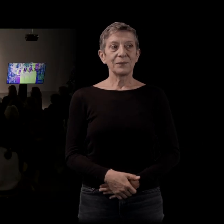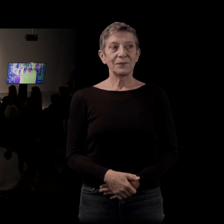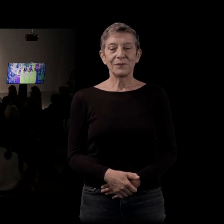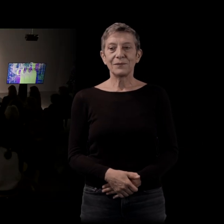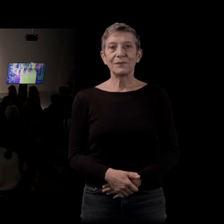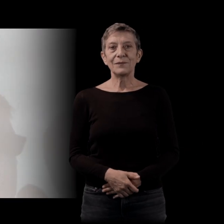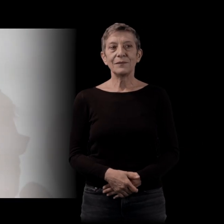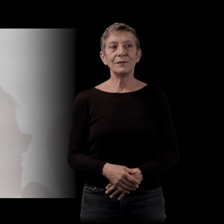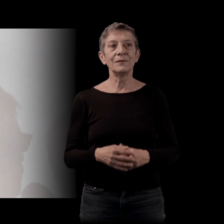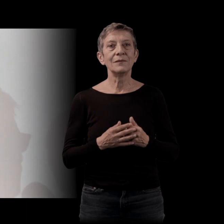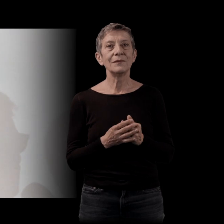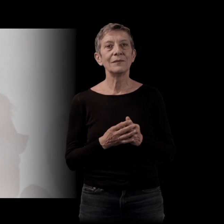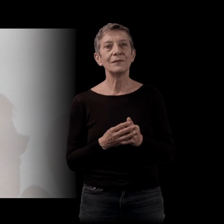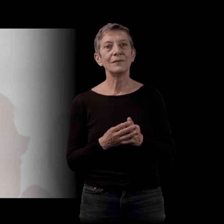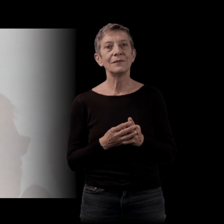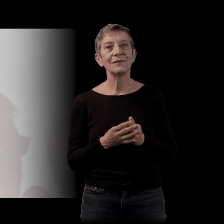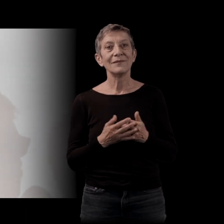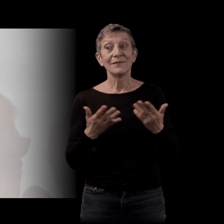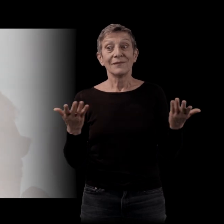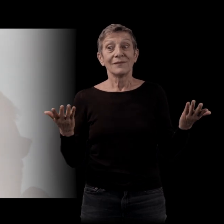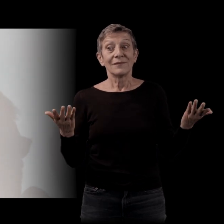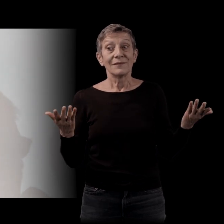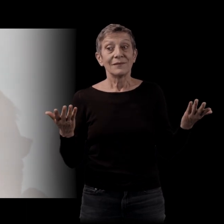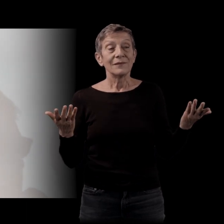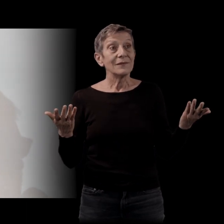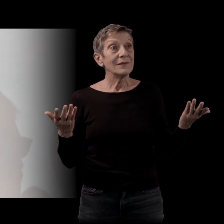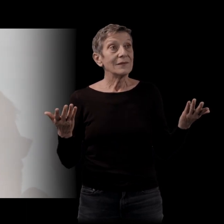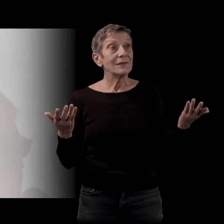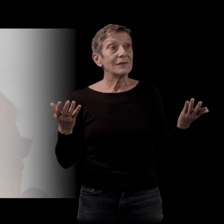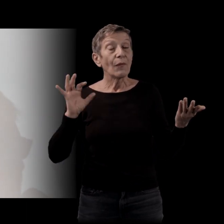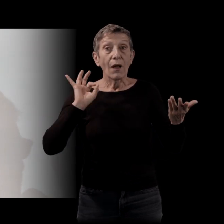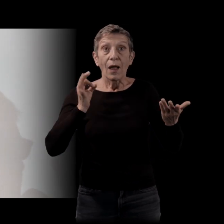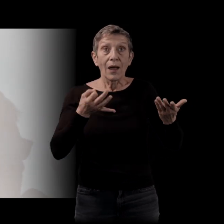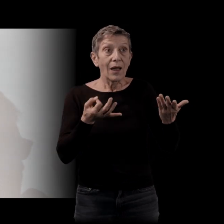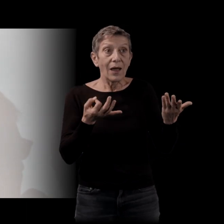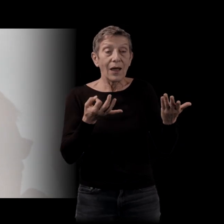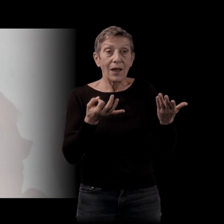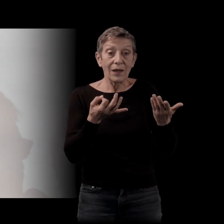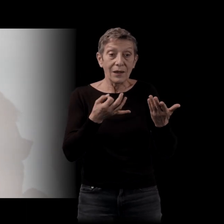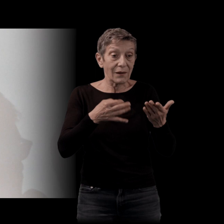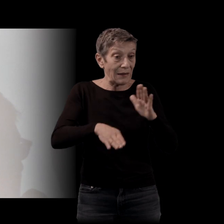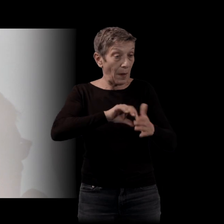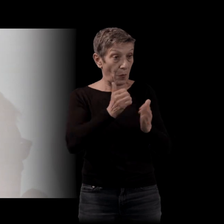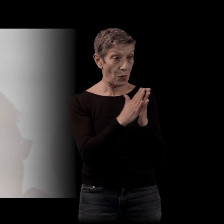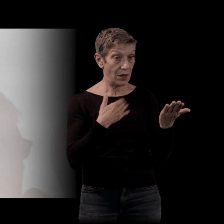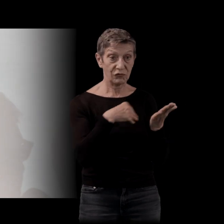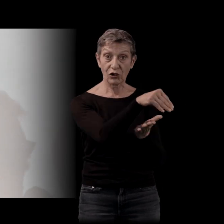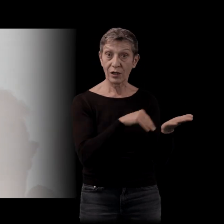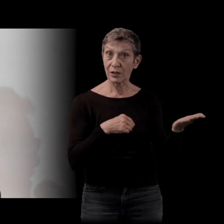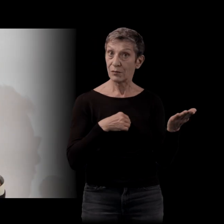Mais ça, c'est un truc, c'est des trucs dont j'avais envie dès aux animaux la guerre d'être un écrivain populaire au sens où je serais que même ma mère pourrait